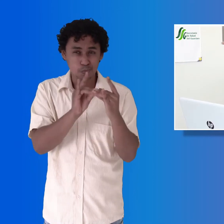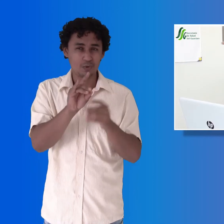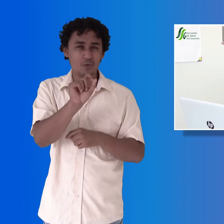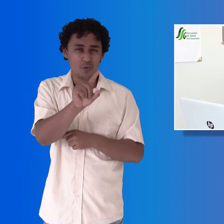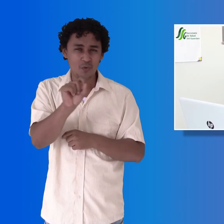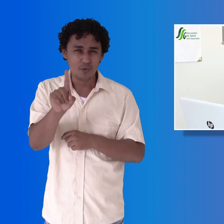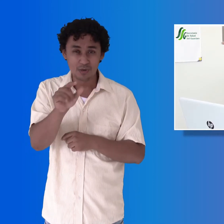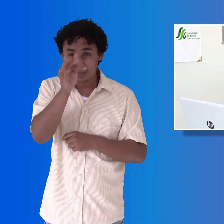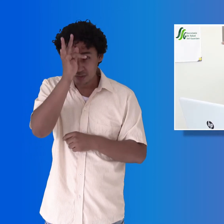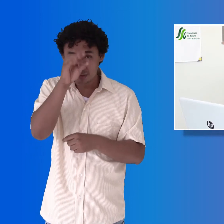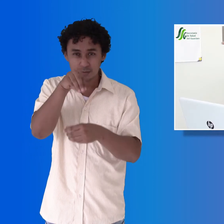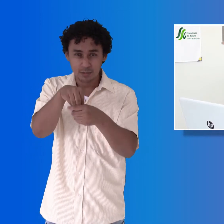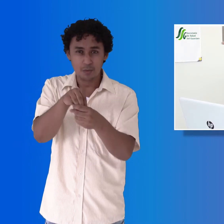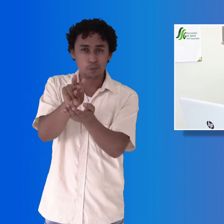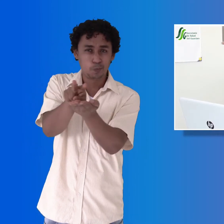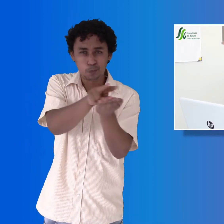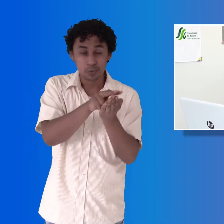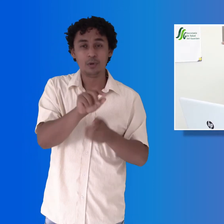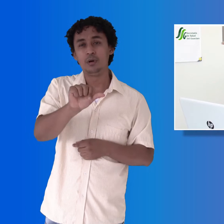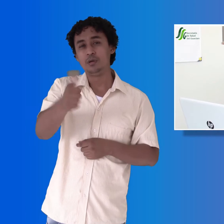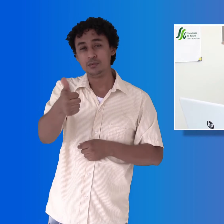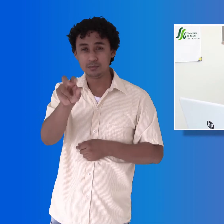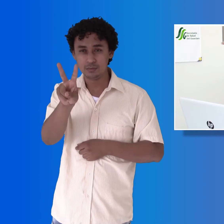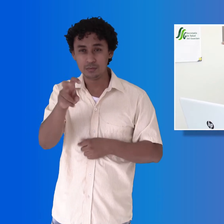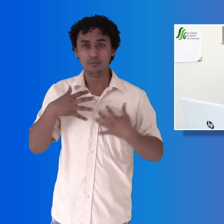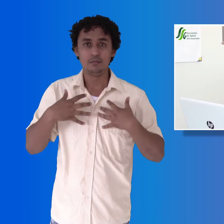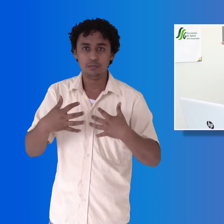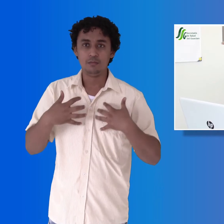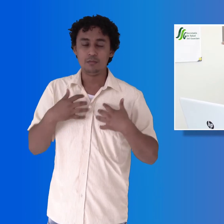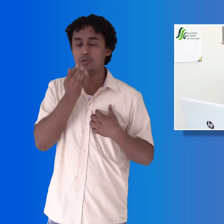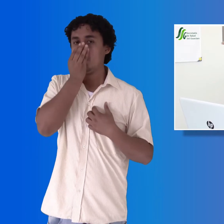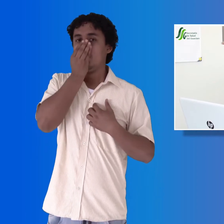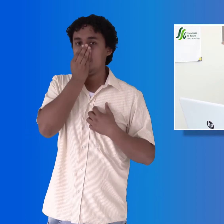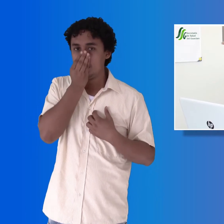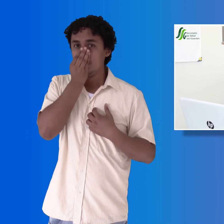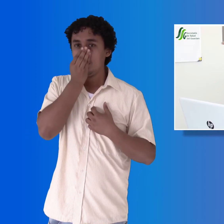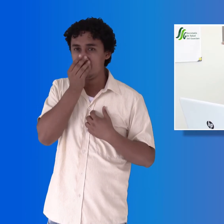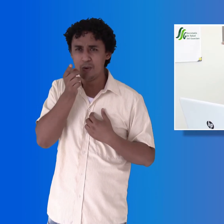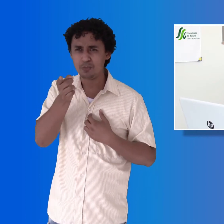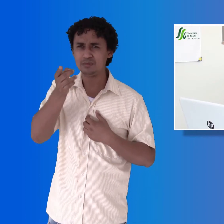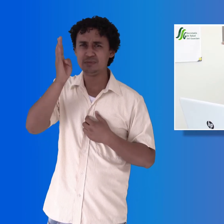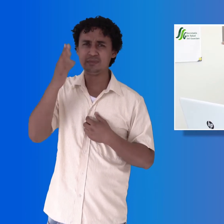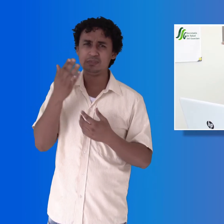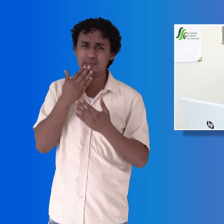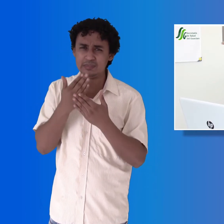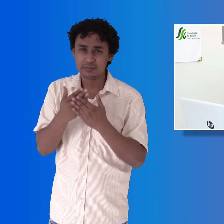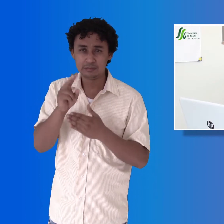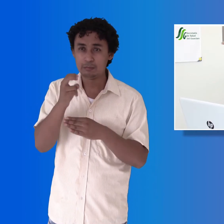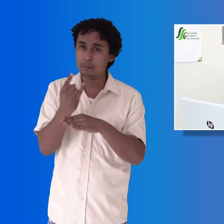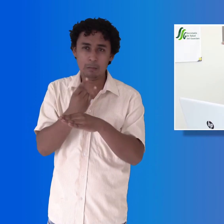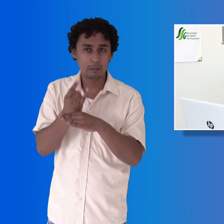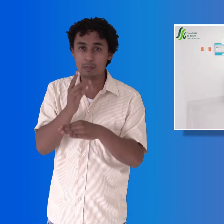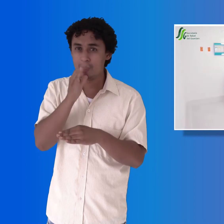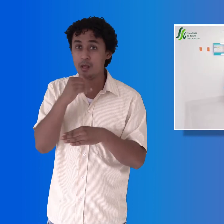con ventilador, o sea, 7 UCIs, de las cuales, gracias a Dios, las 7 UCIs no han sido utilizadas, pero las 11 camas han